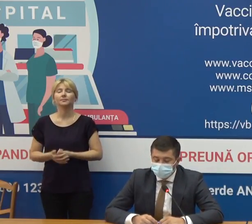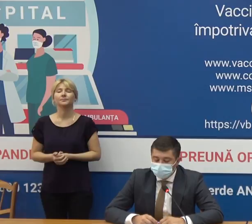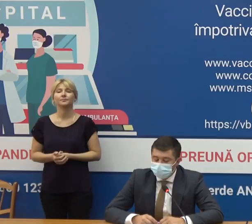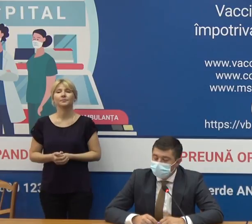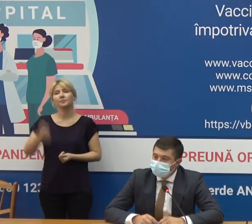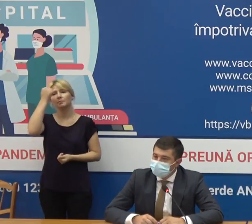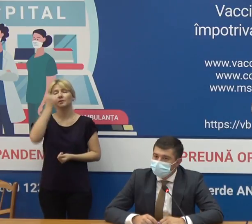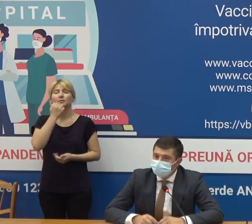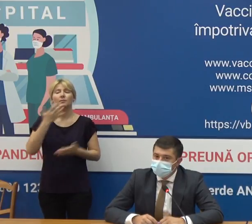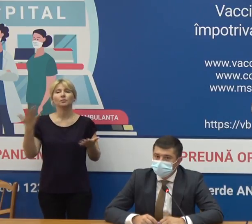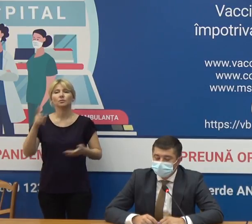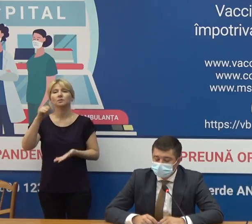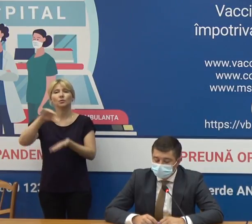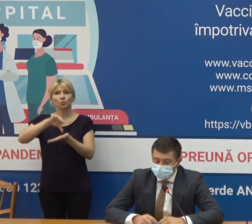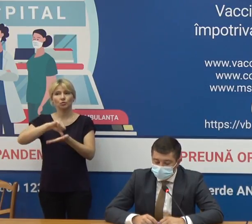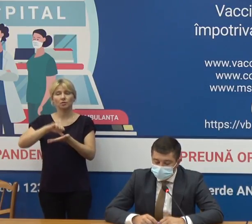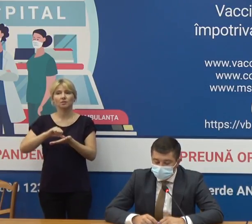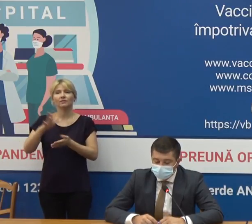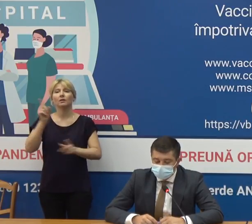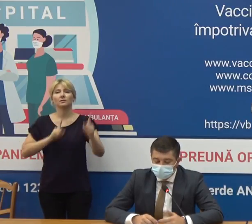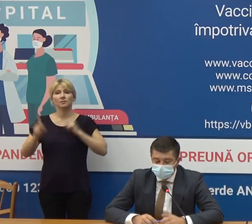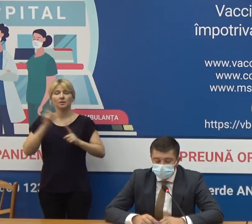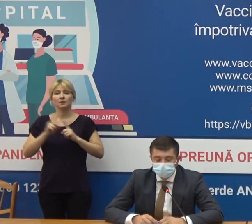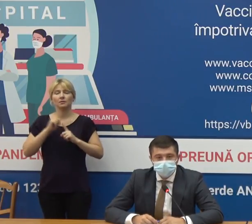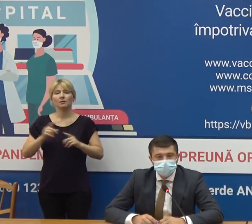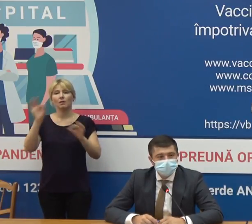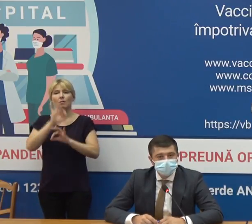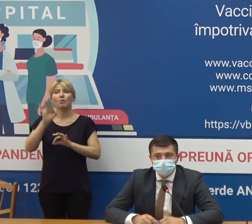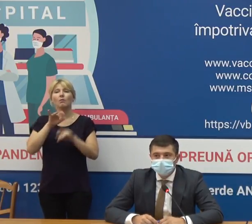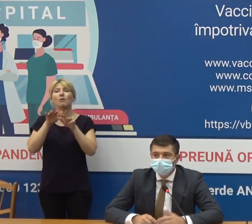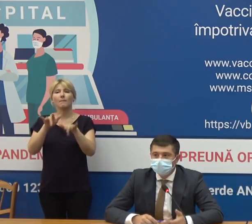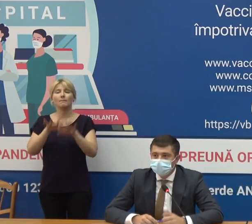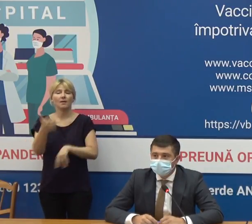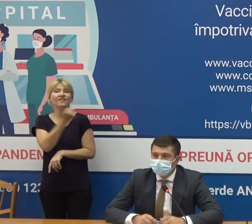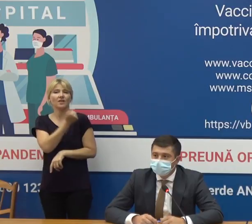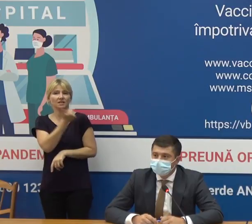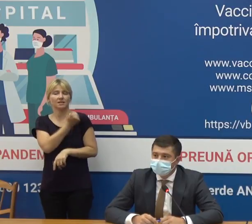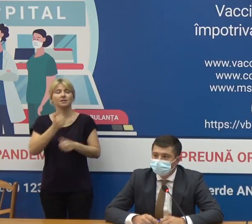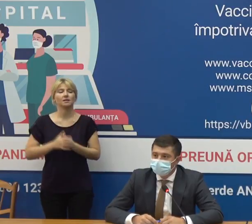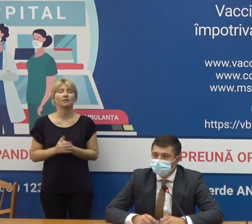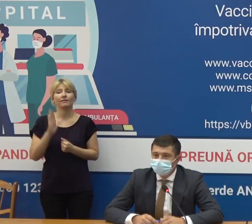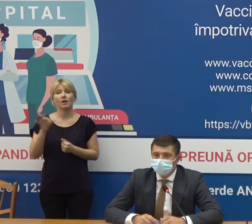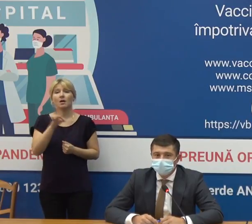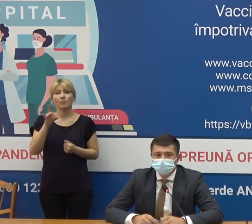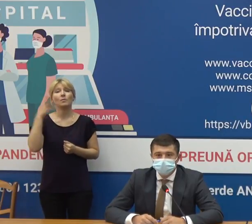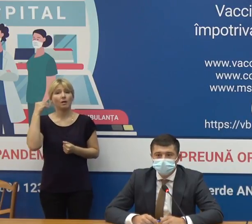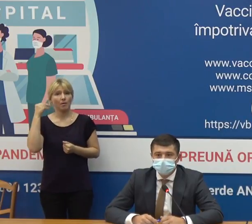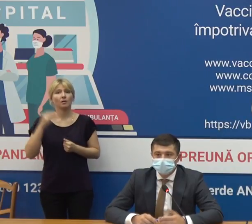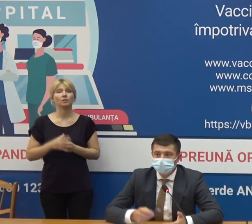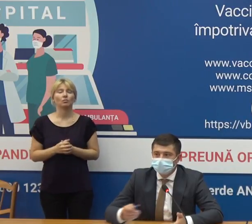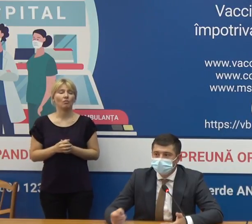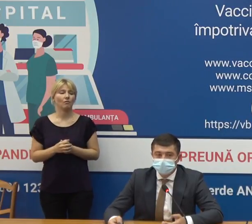Vă mulțumim pentru participarea la conferința de presă privind derularea campanii de vaccinare în Republica Moldova.